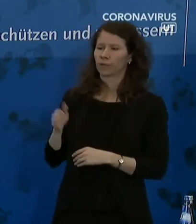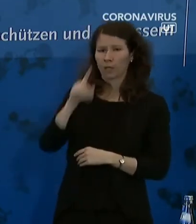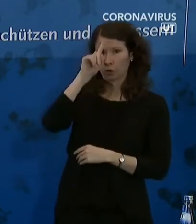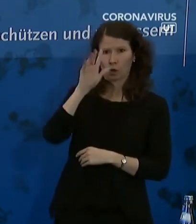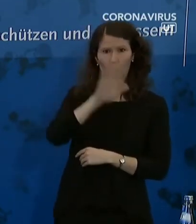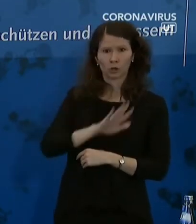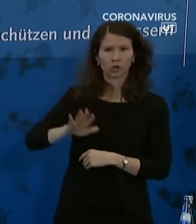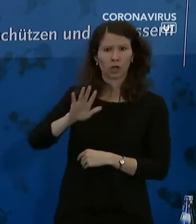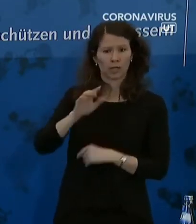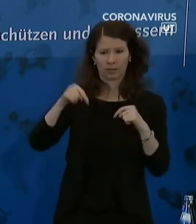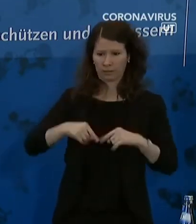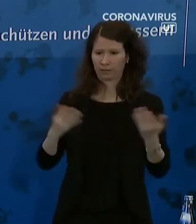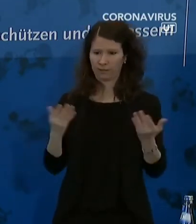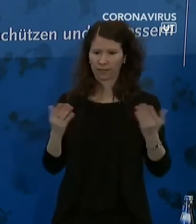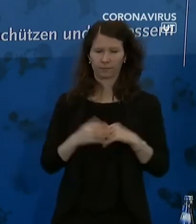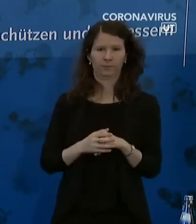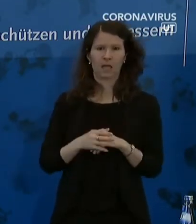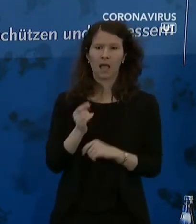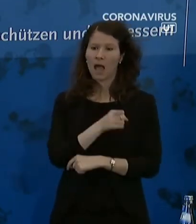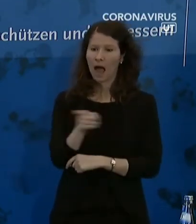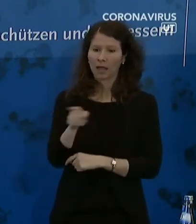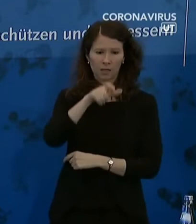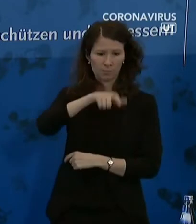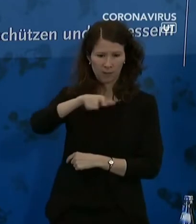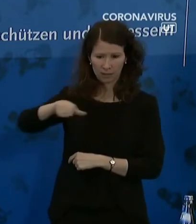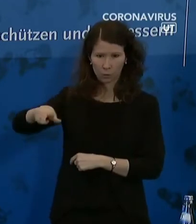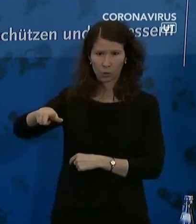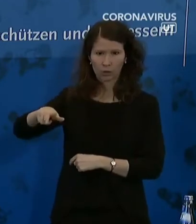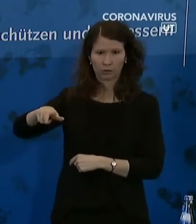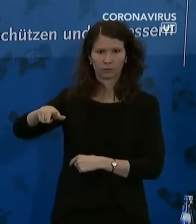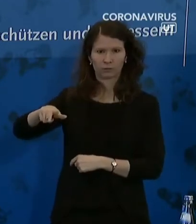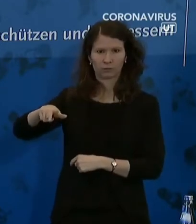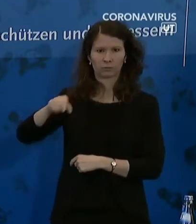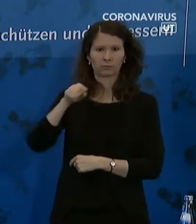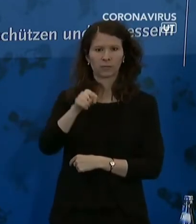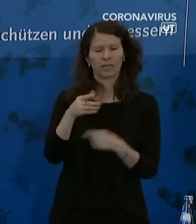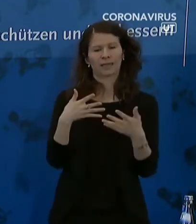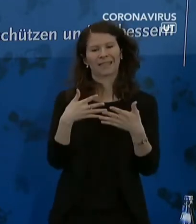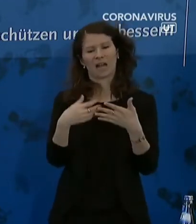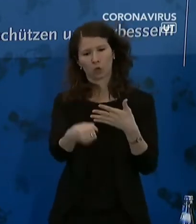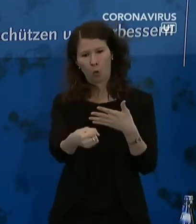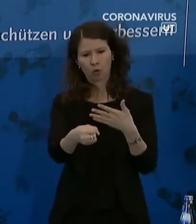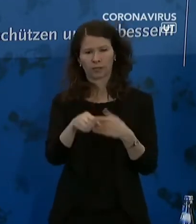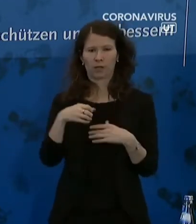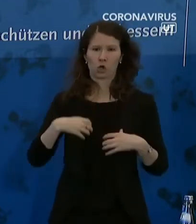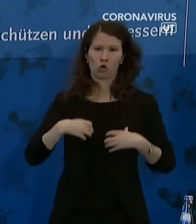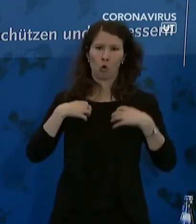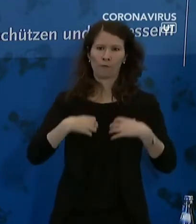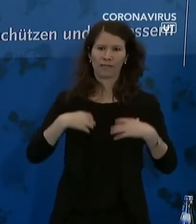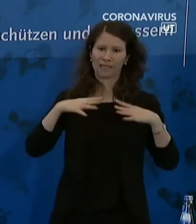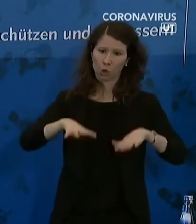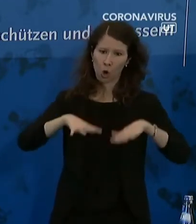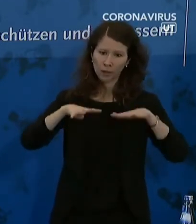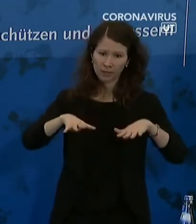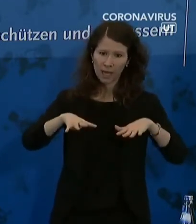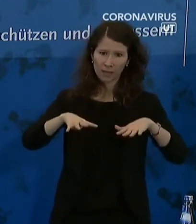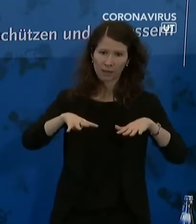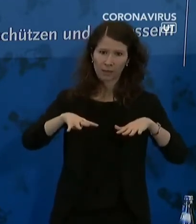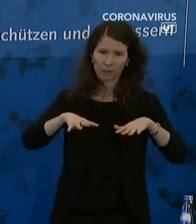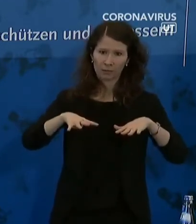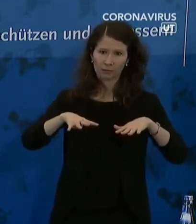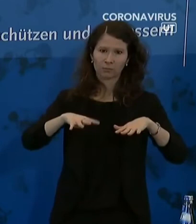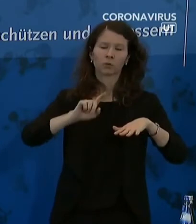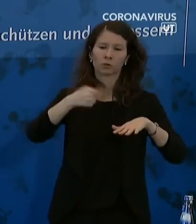alle Menschen, bei denen Covid-19 diagnostiziert wurde, und wenn sie dann sterben, sind es Covid